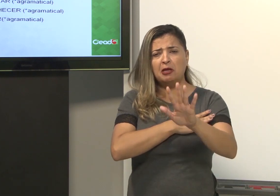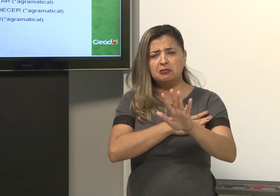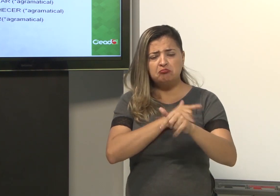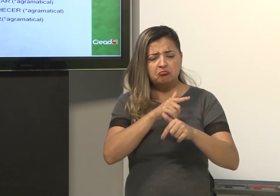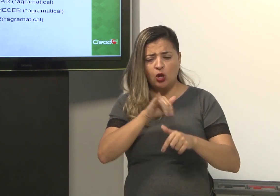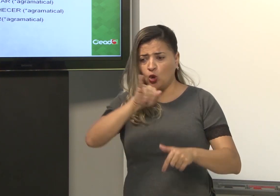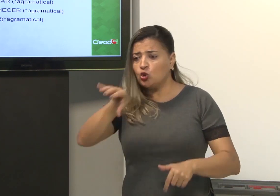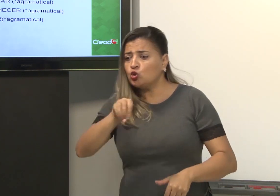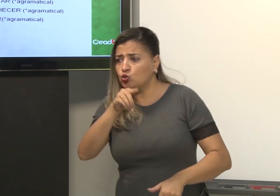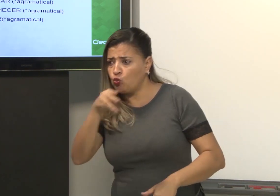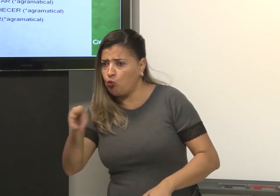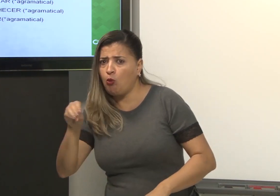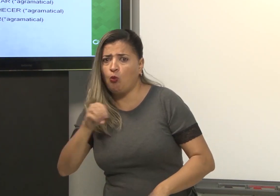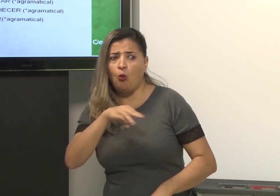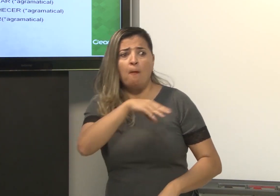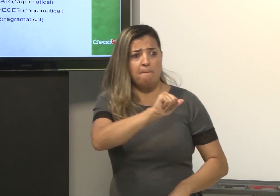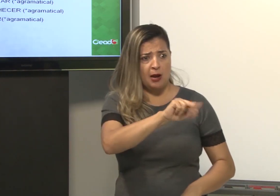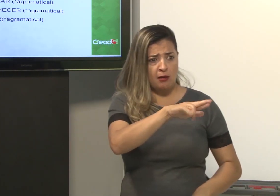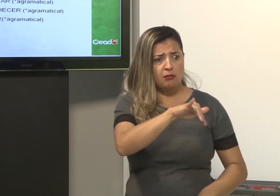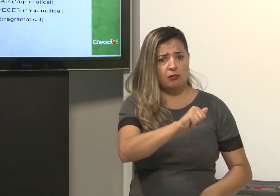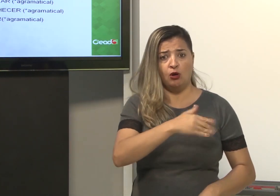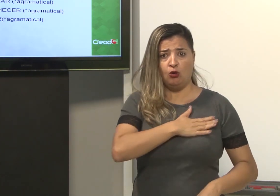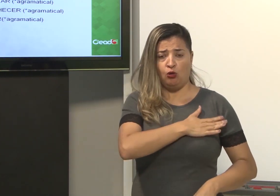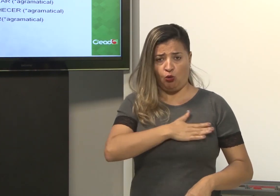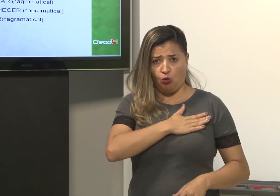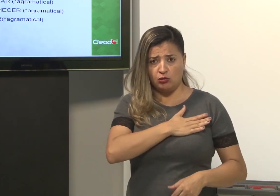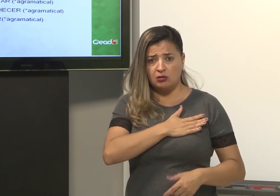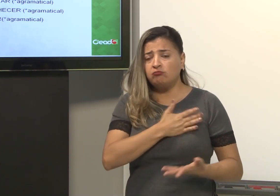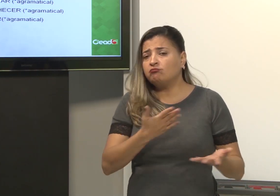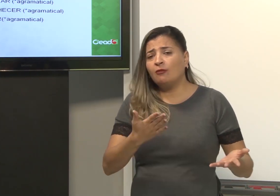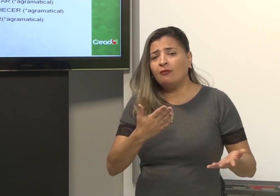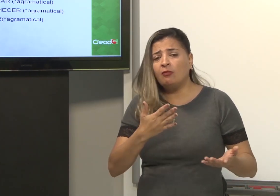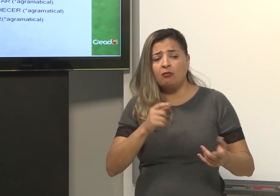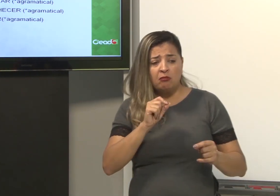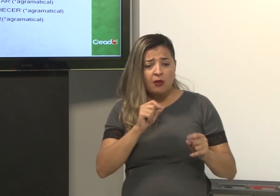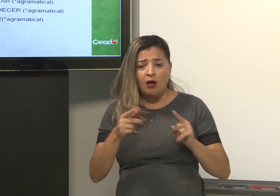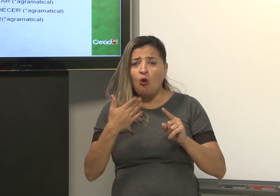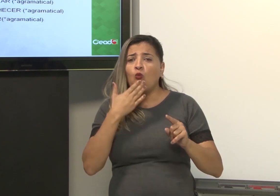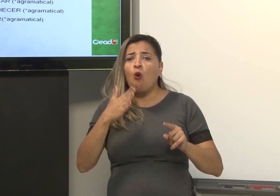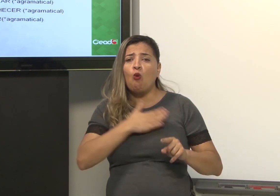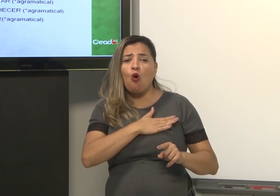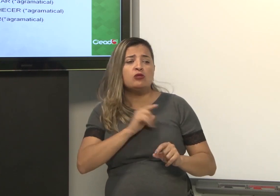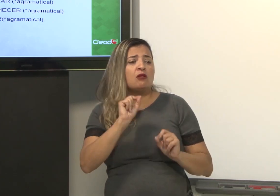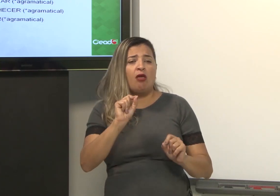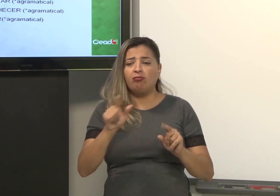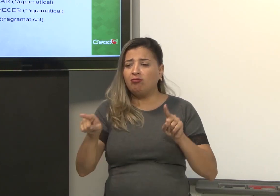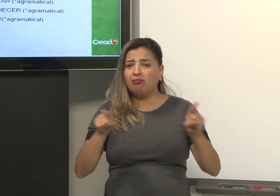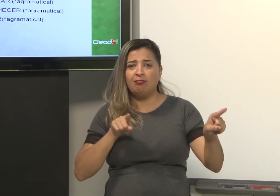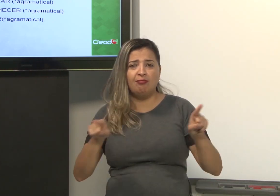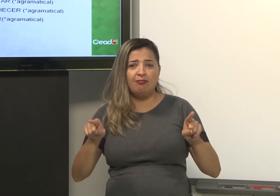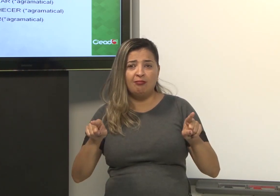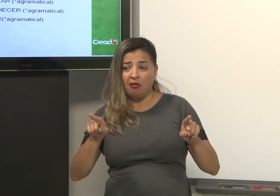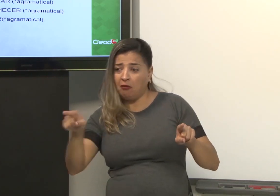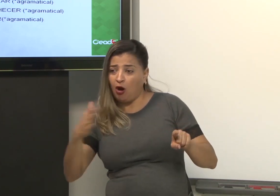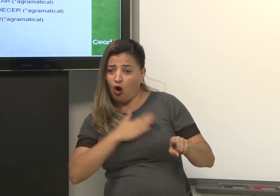Mas, João está aqui, Maria está aqui. Mas, quem gosta de quem? João gosta de Maria? Maria gosta de João?